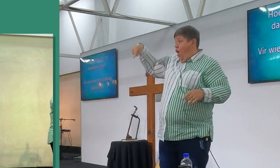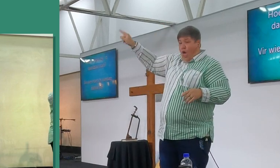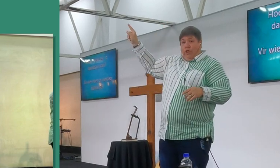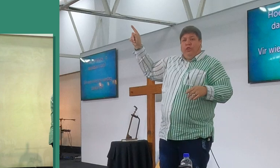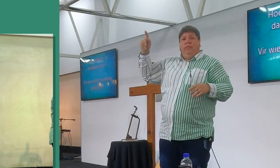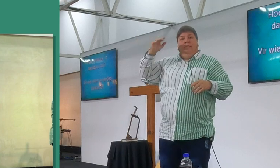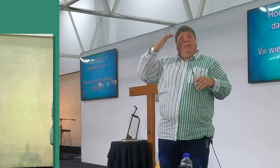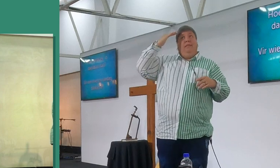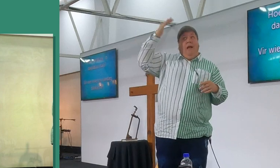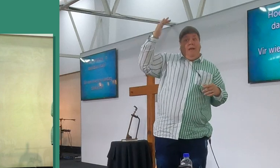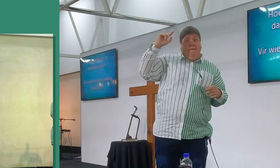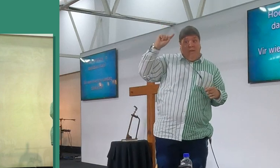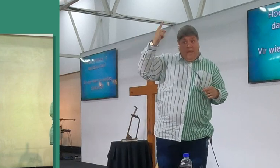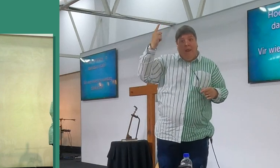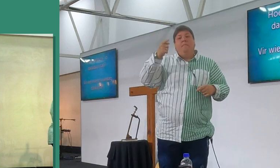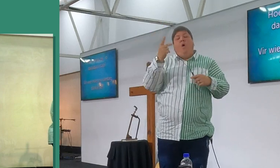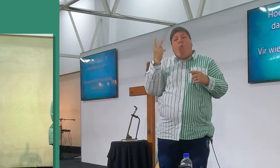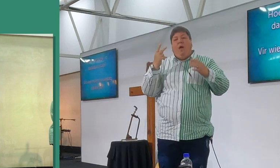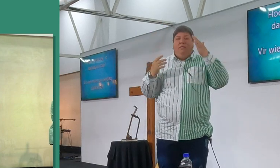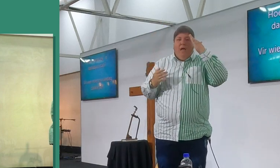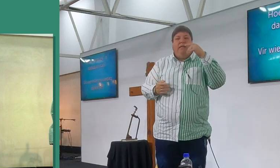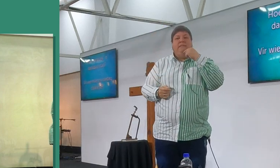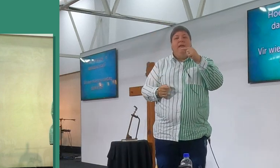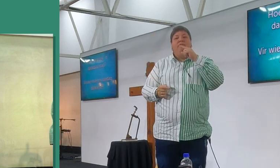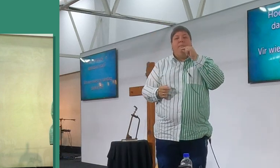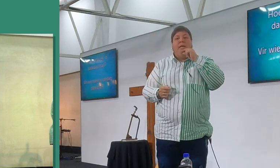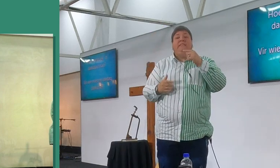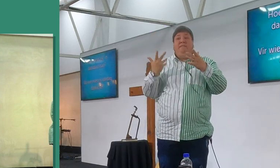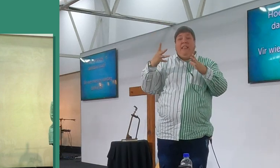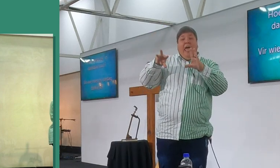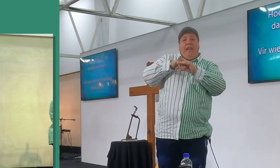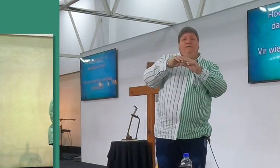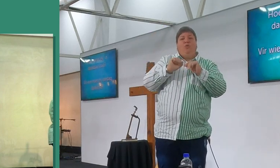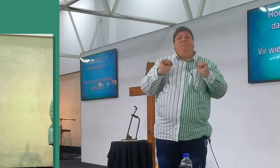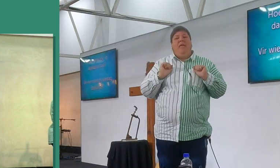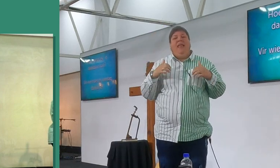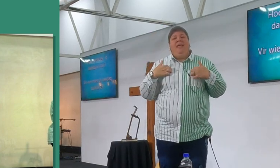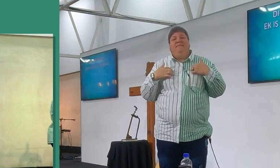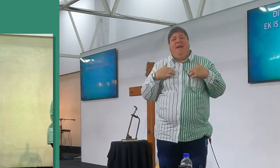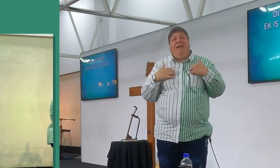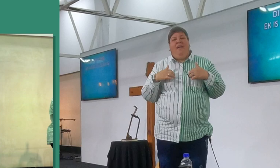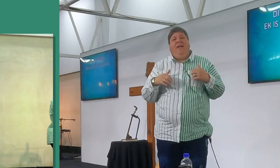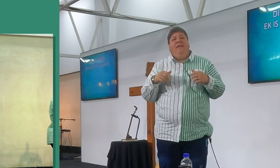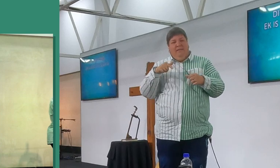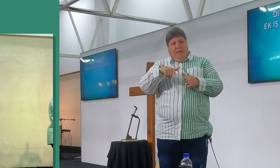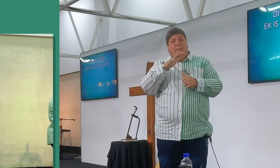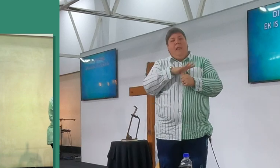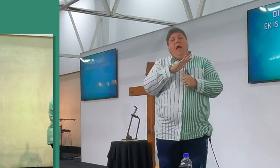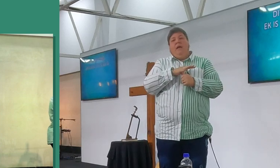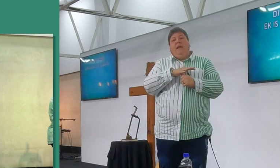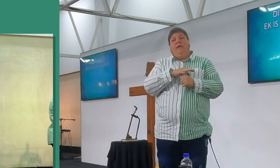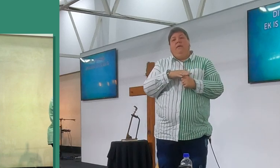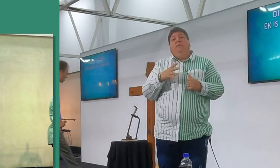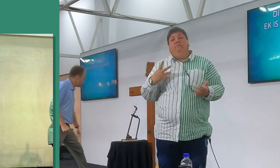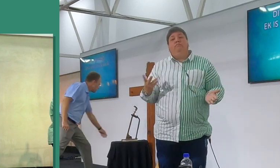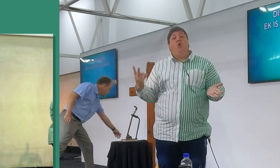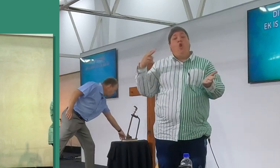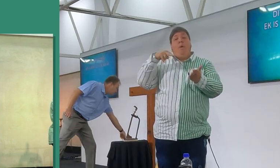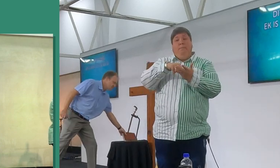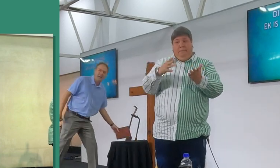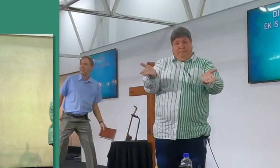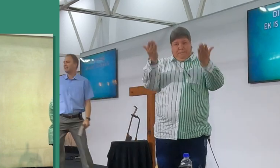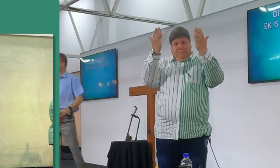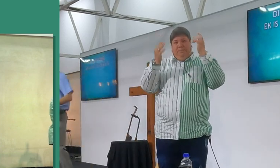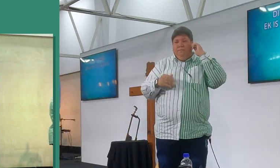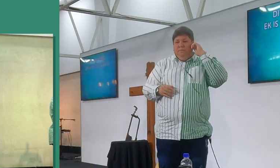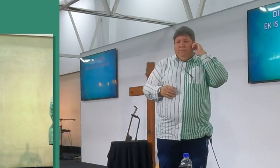en die jyre nie, maar dat jy gaan dankie sê, vir mense, wat die invloed op jou leven gehad, so dis waarby ons gaan uitkom, maar met dit, kom ons staan op, kom ons staan